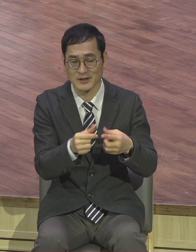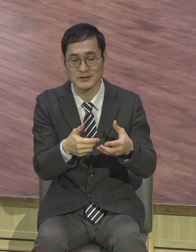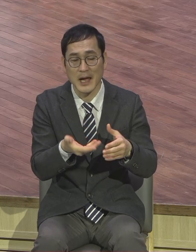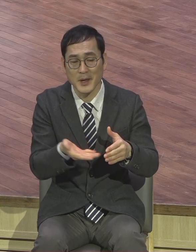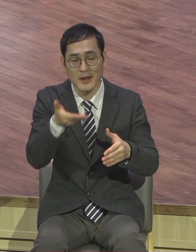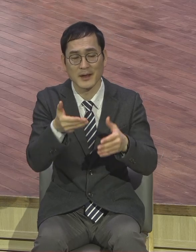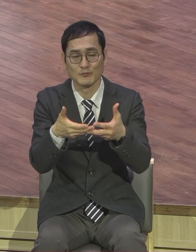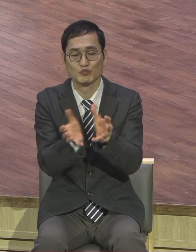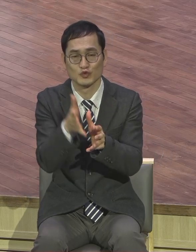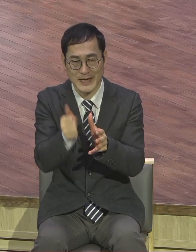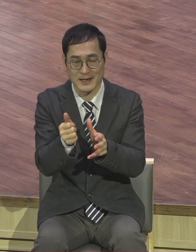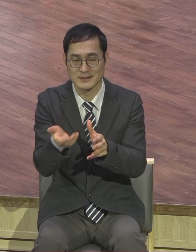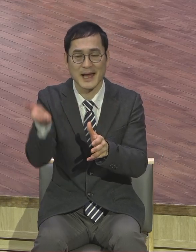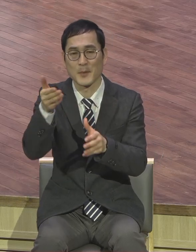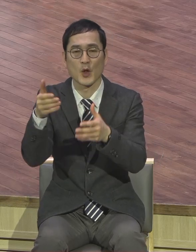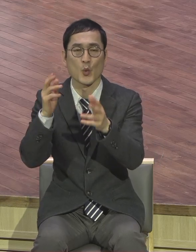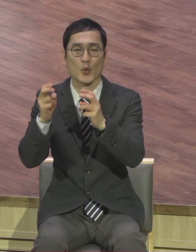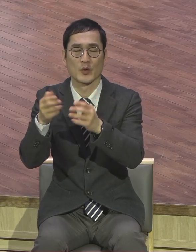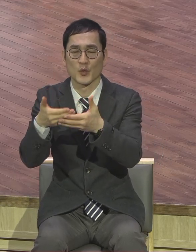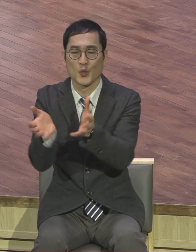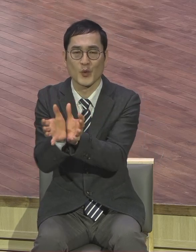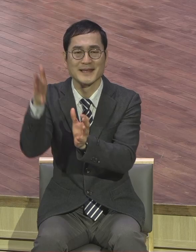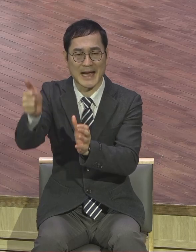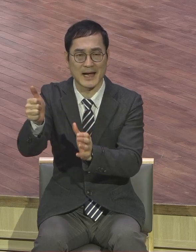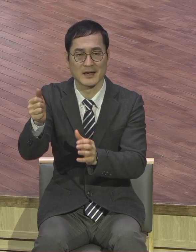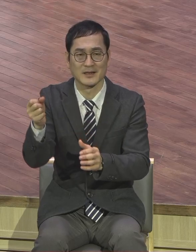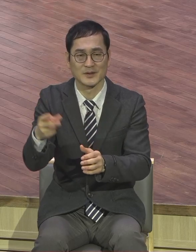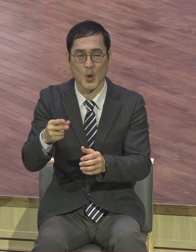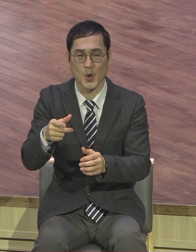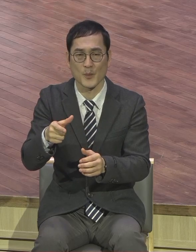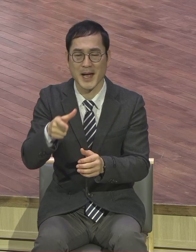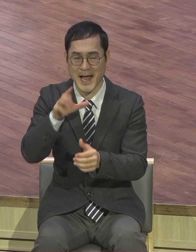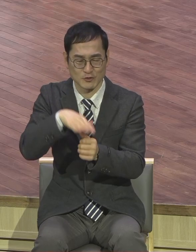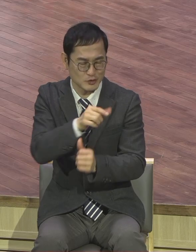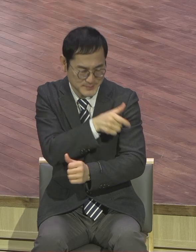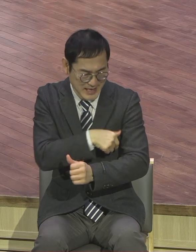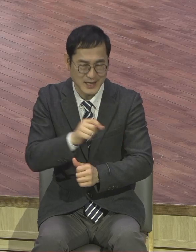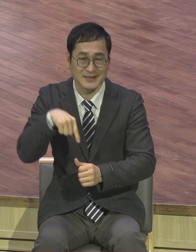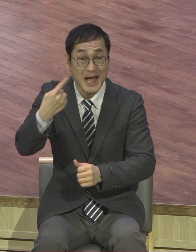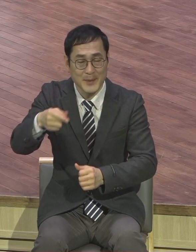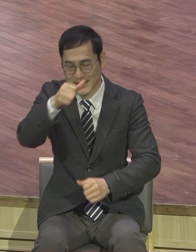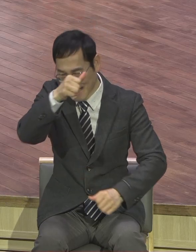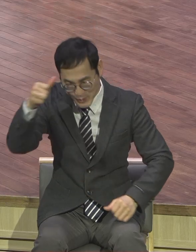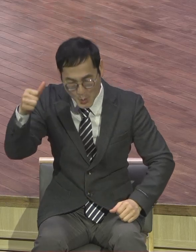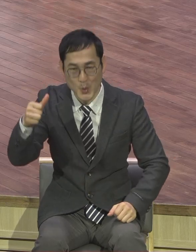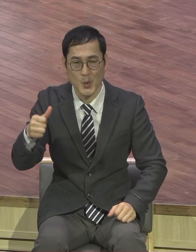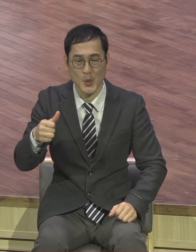회장도 하고 그 다음에 안수입사도 하고 장도도 하고 자라서 자라서 자라. 뭐도 하고? 소개장도 하고